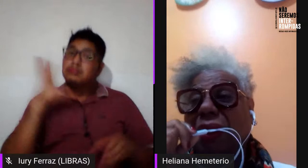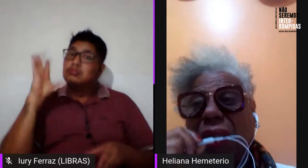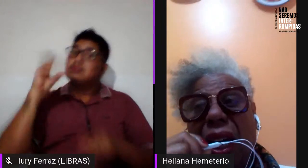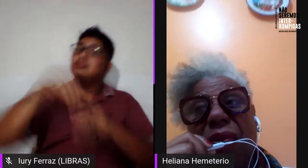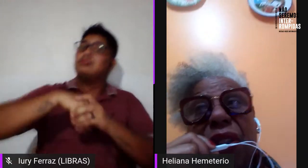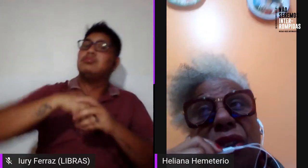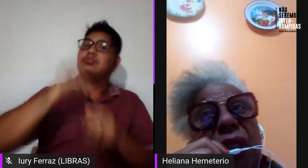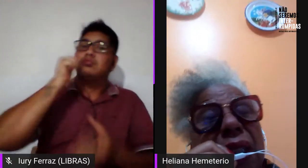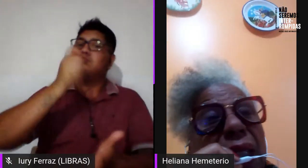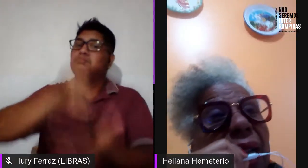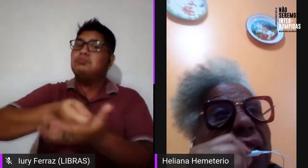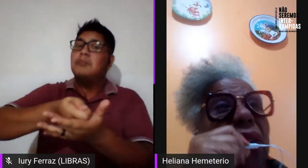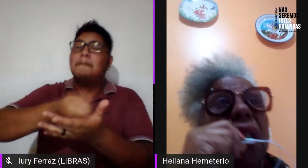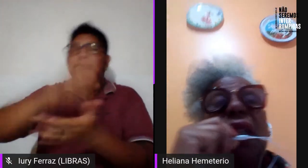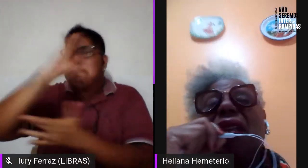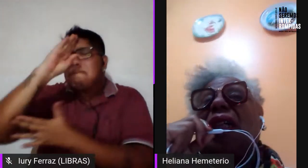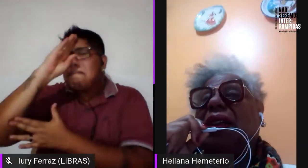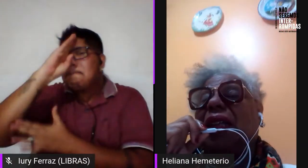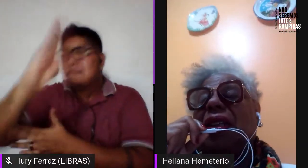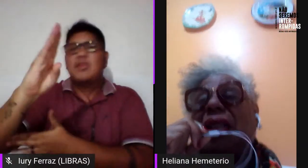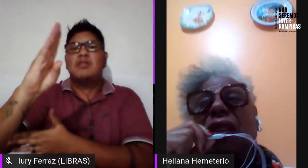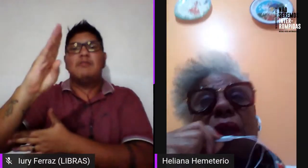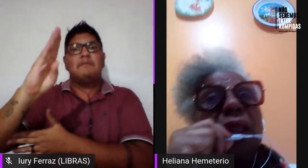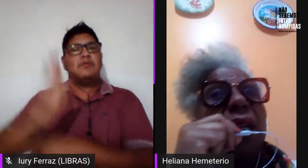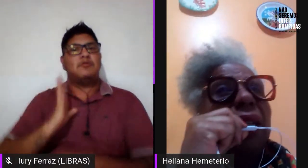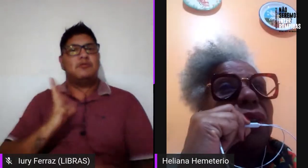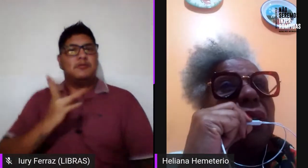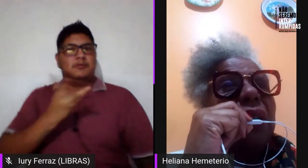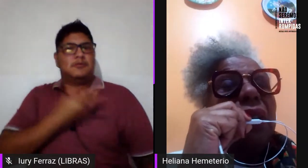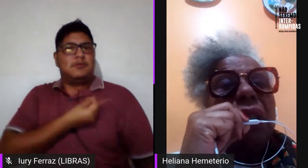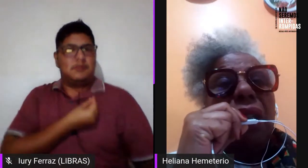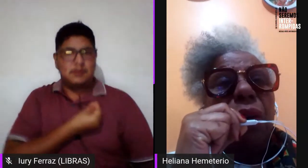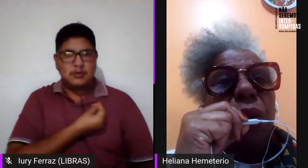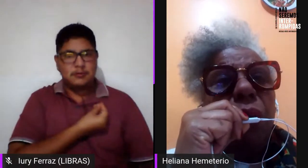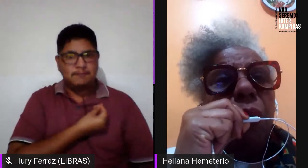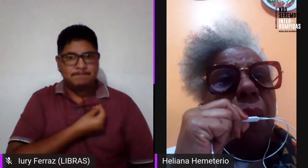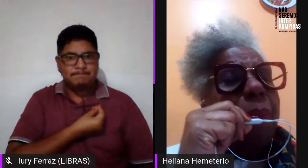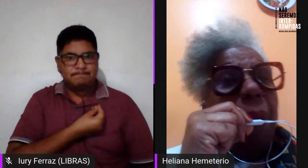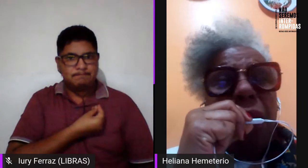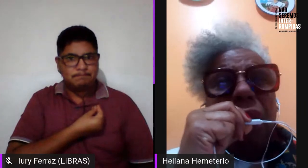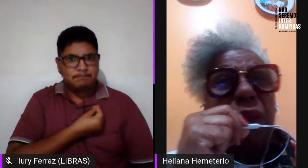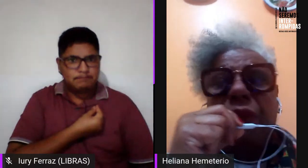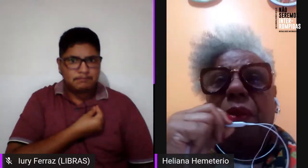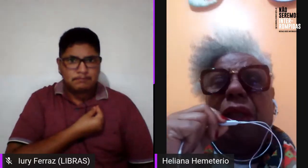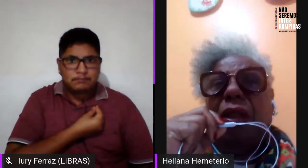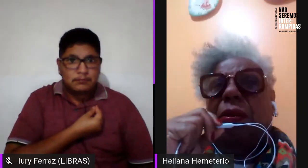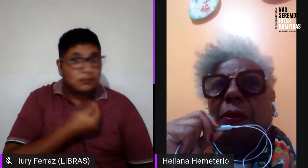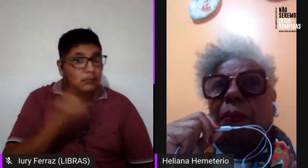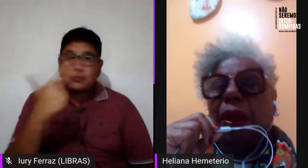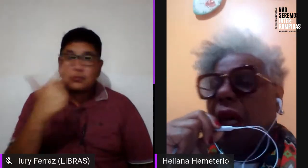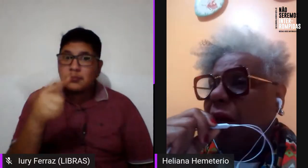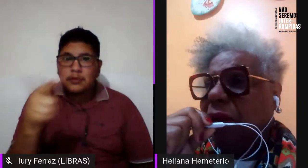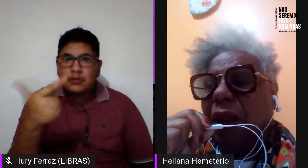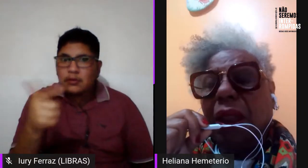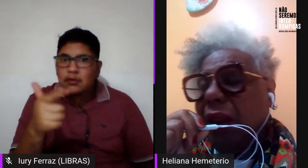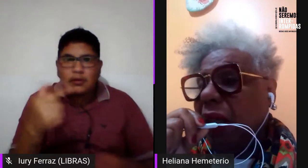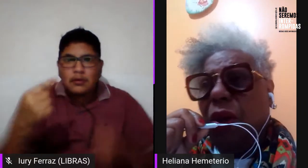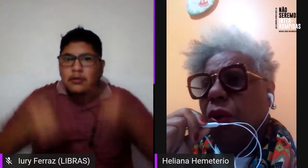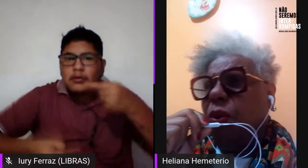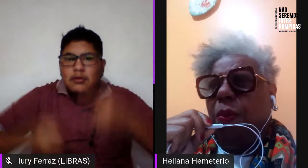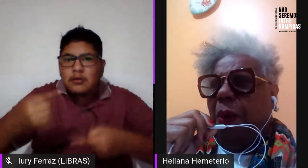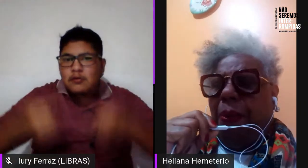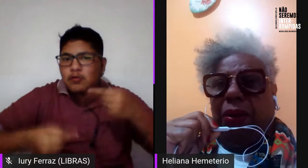questão da travestilidade e da transexualidade, não ocupa a pauta do feminismo, não,